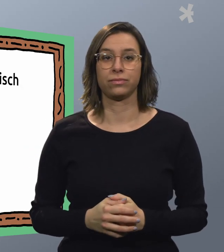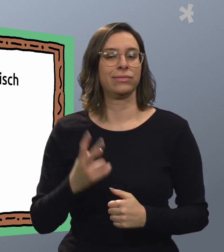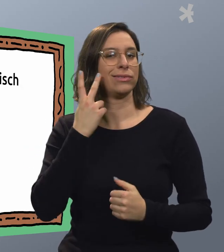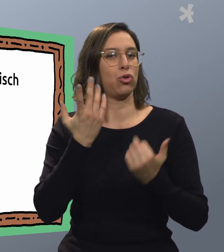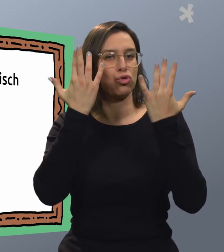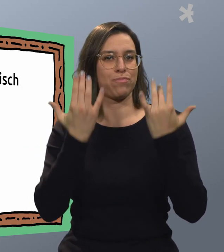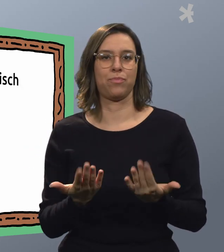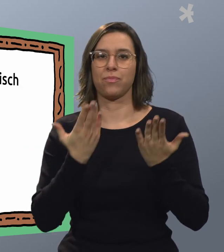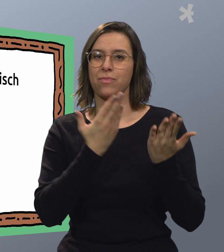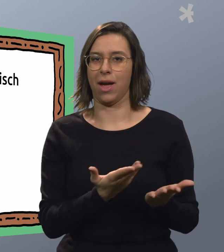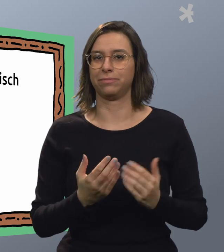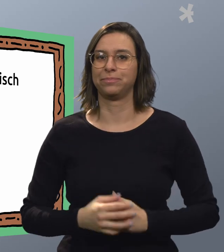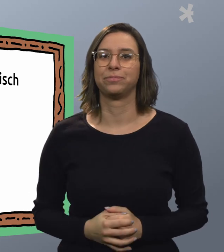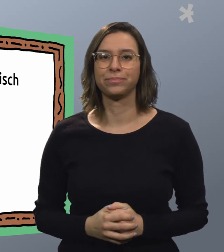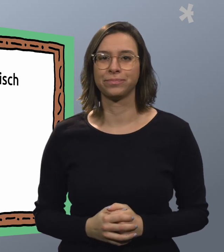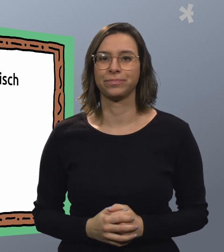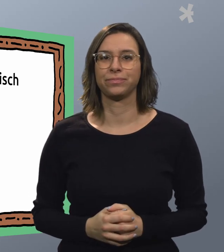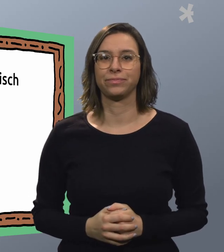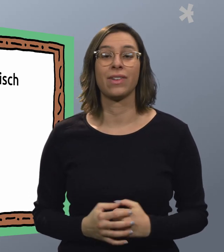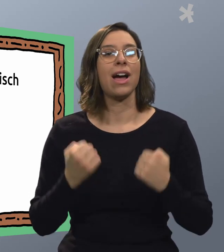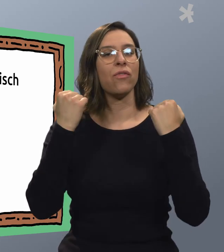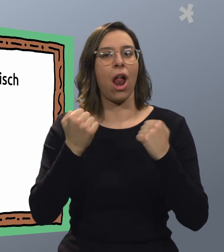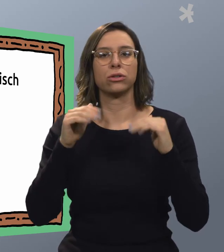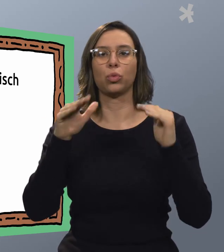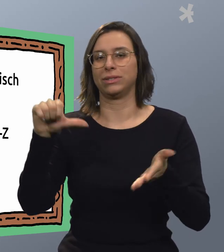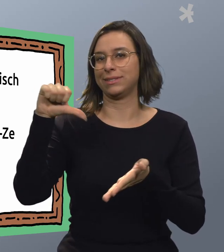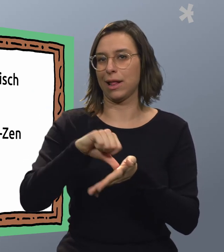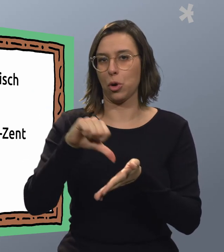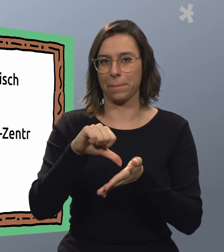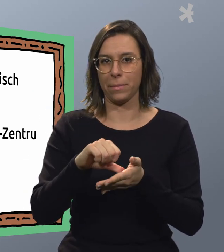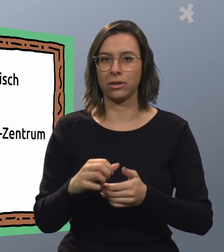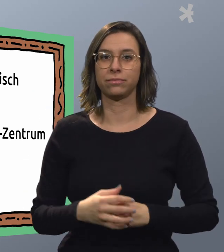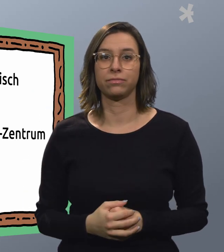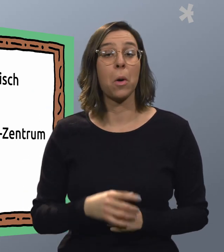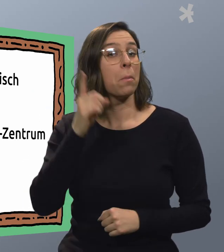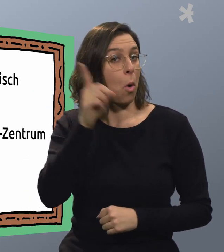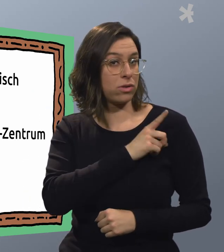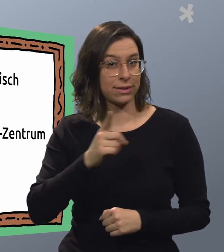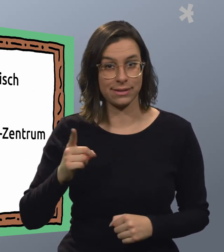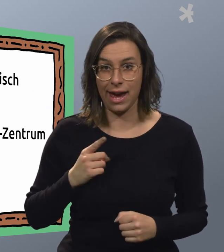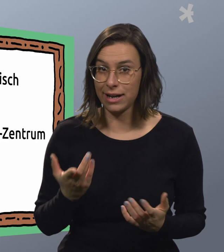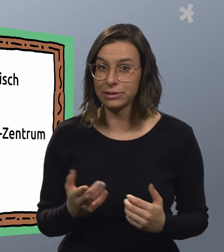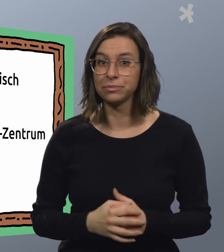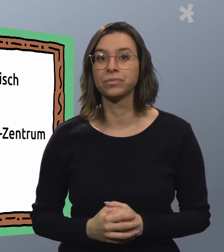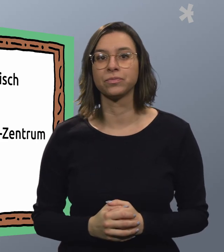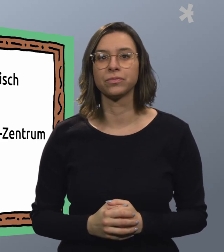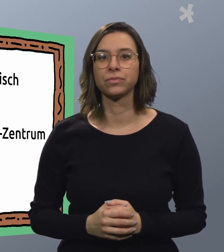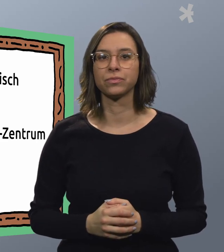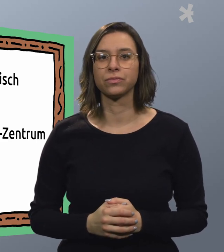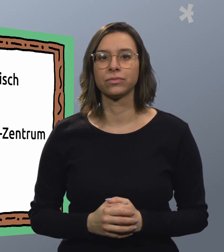-774199 Gewaltschutzzentrum